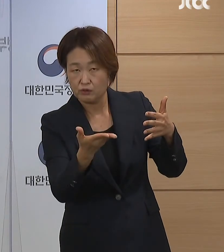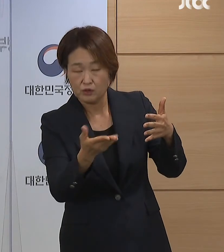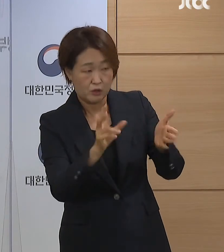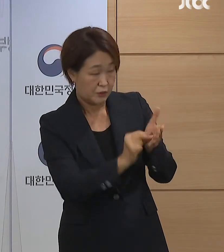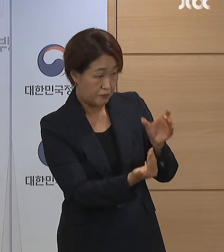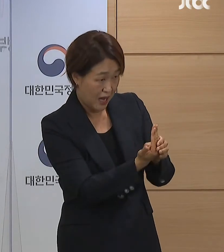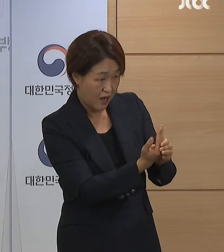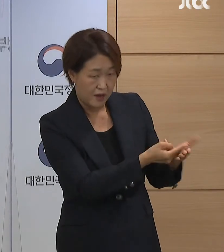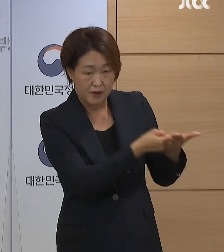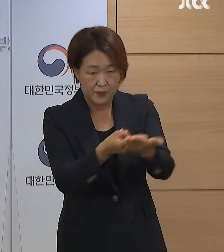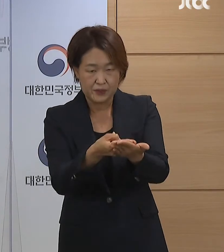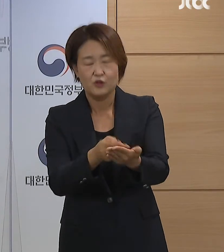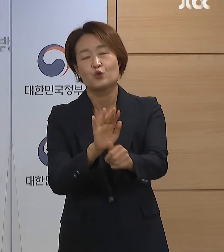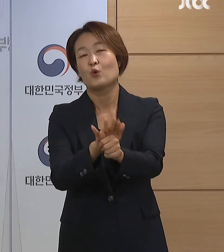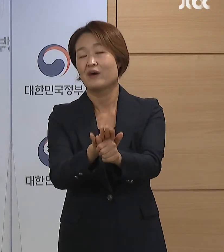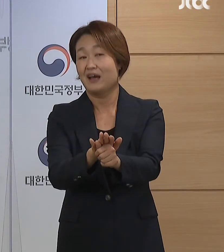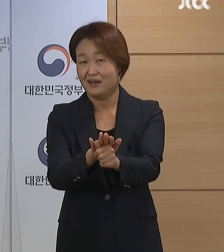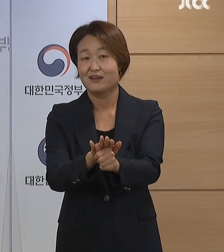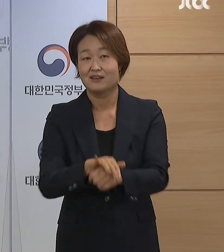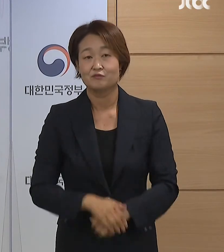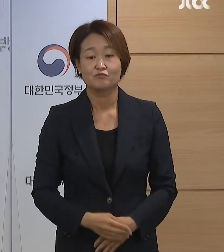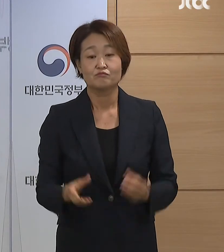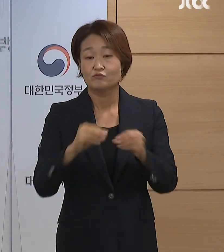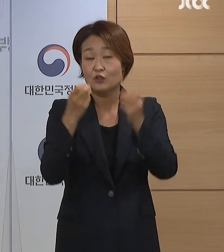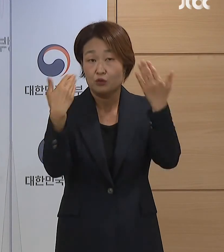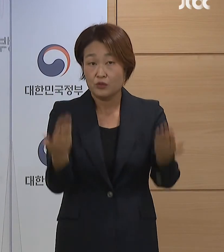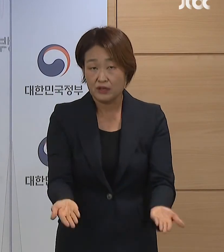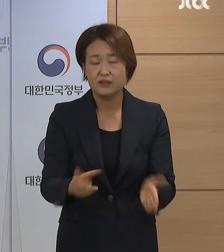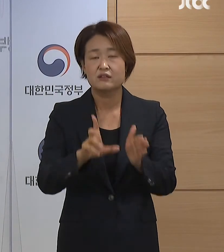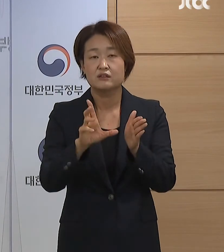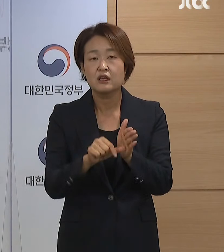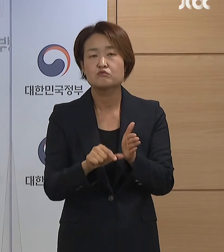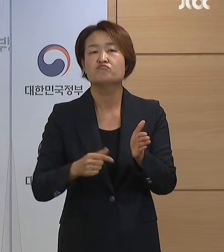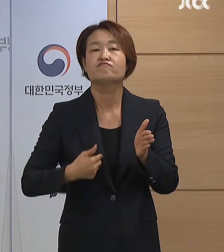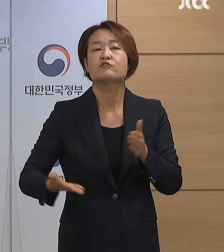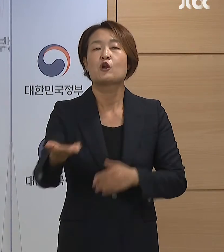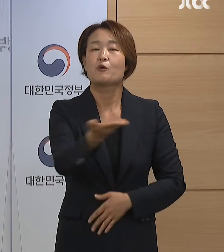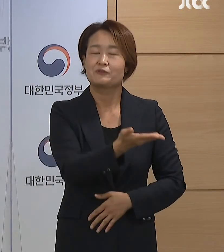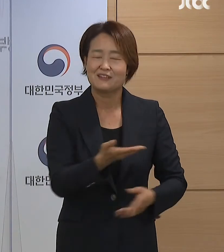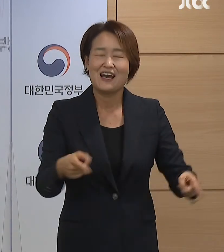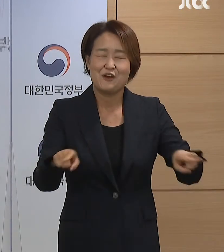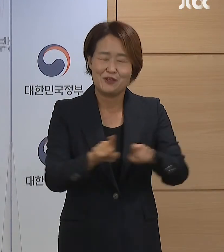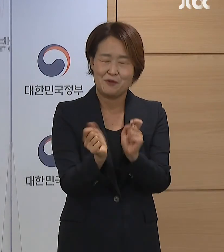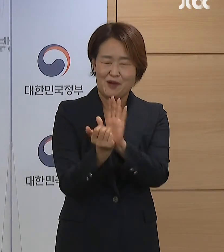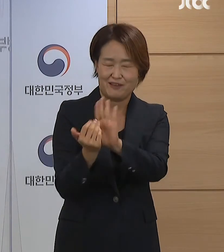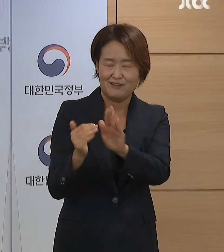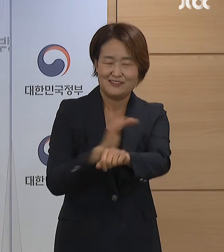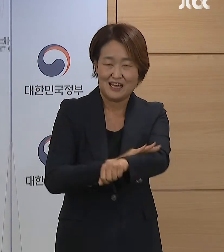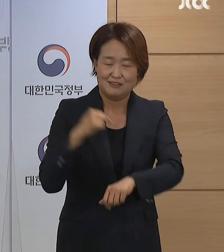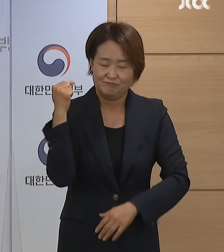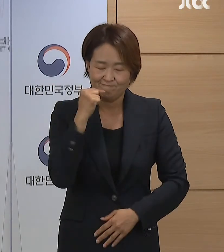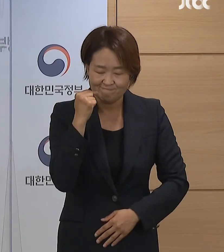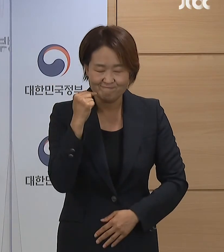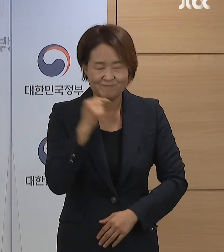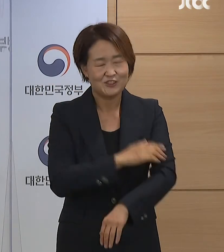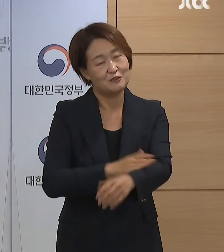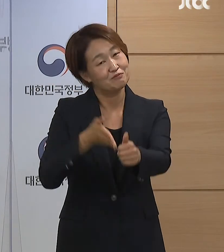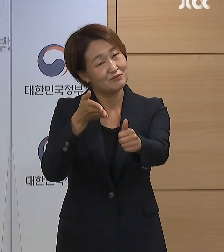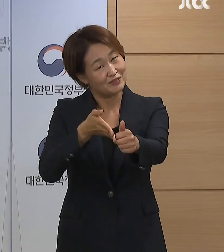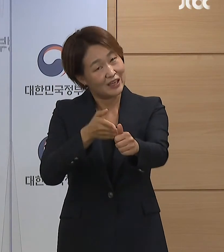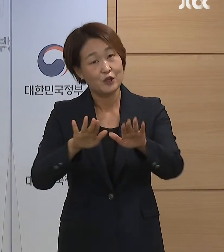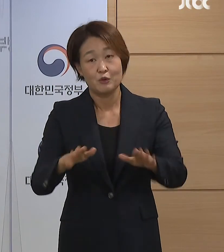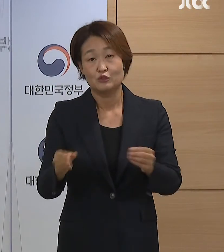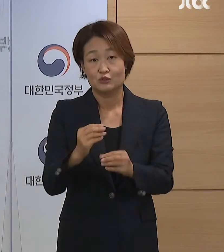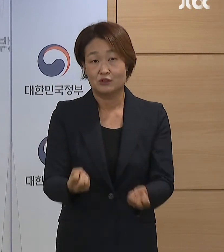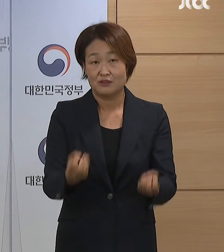하겠습니다. 국민 여러분께서도 추석 연휴 비상일상방역에 함께해 주실 것을 거듭 부탁드리겠습니다. 이번